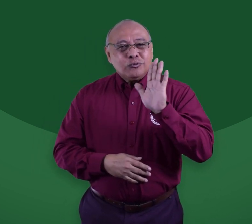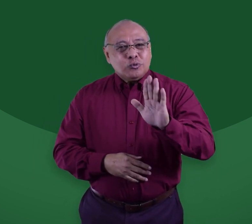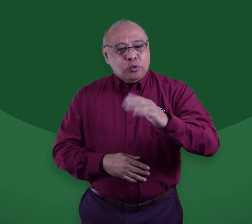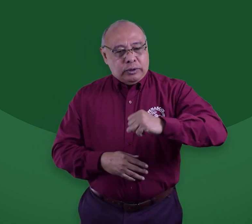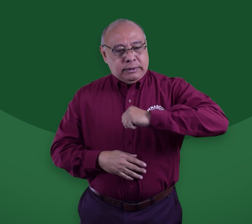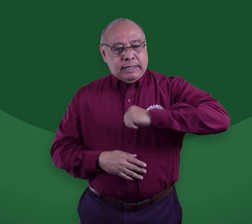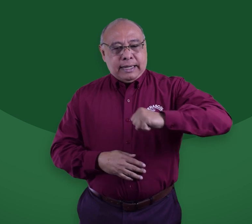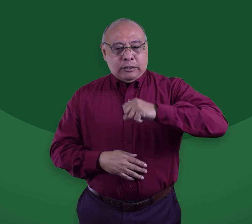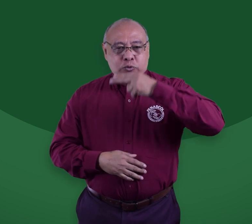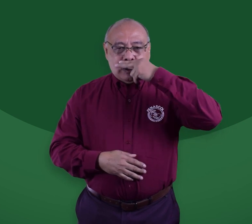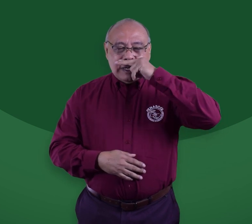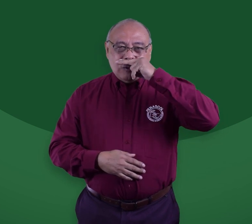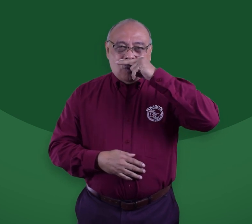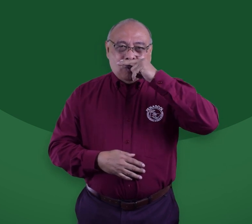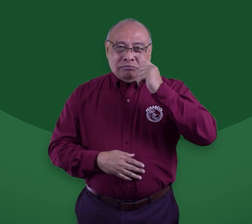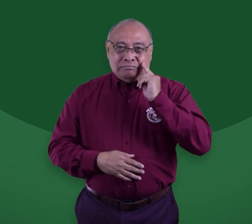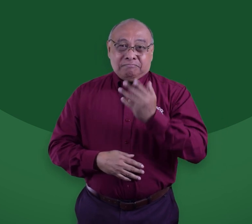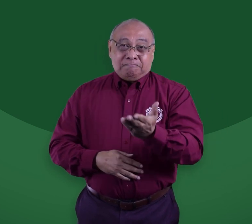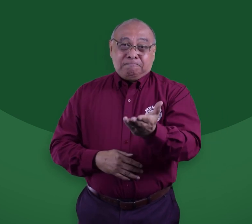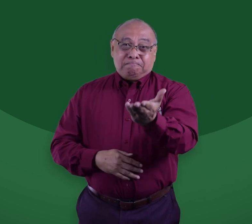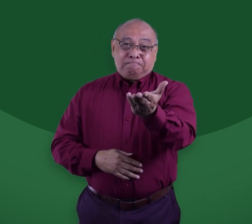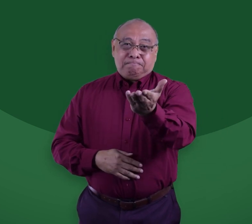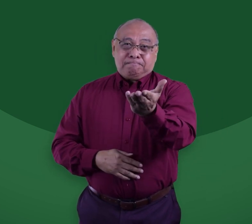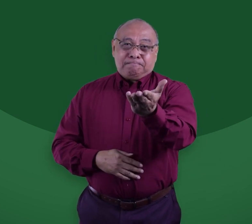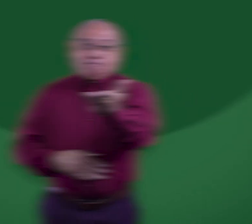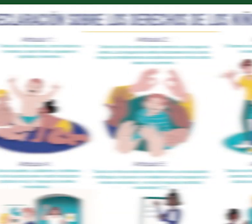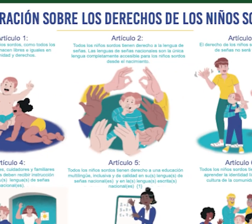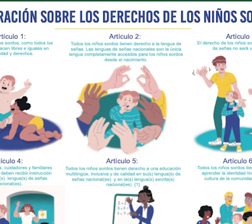WFD de la Declaración de los Derechos de los Niños. Miremos.